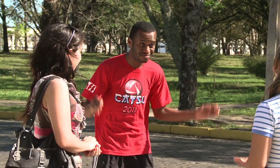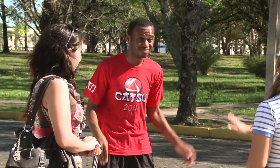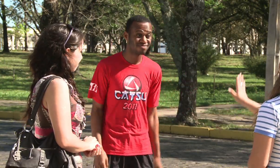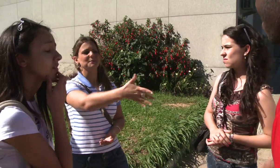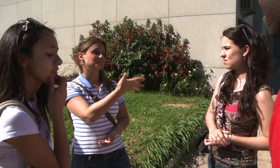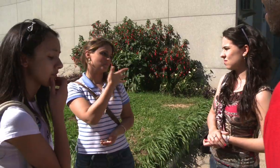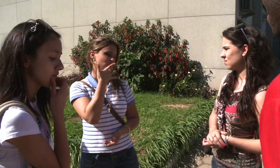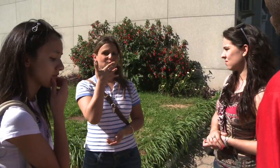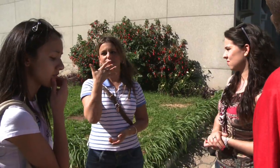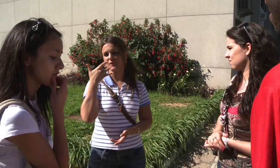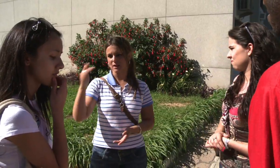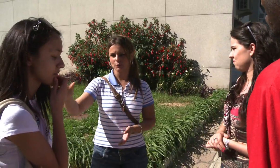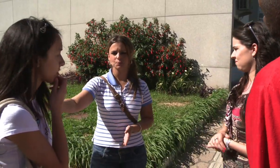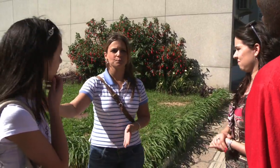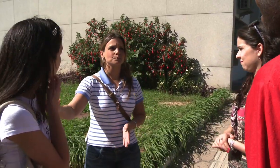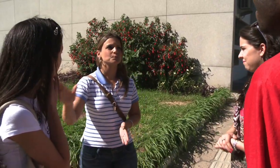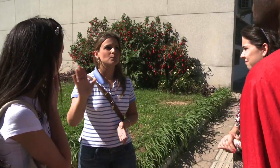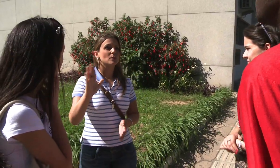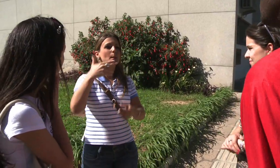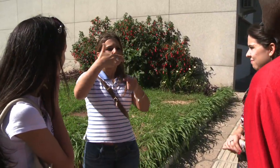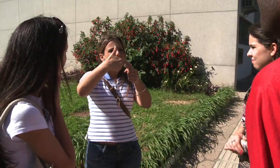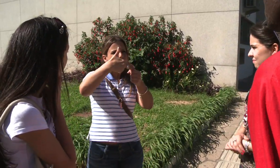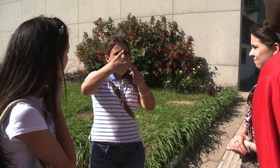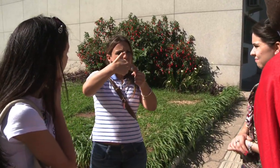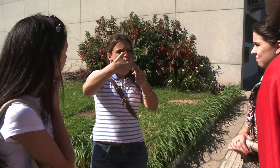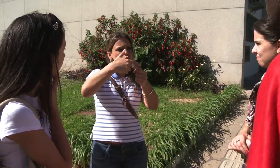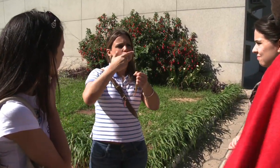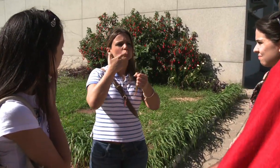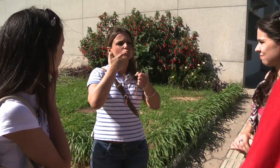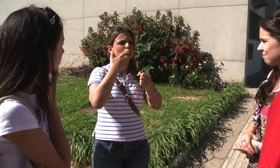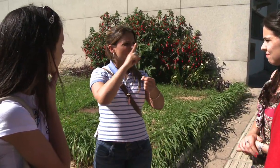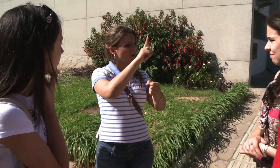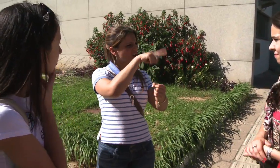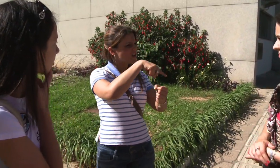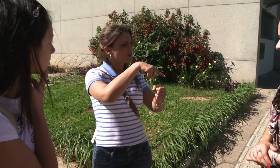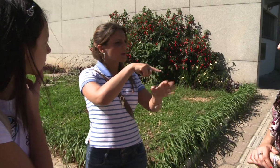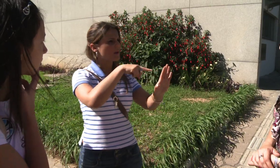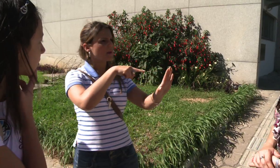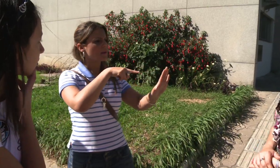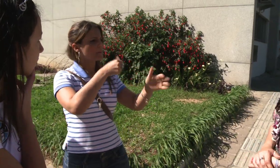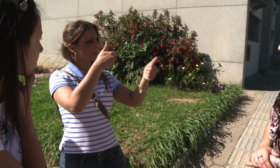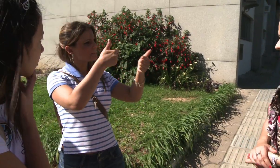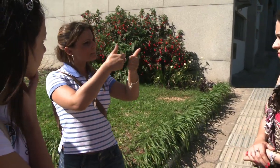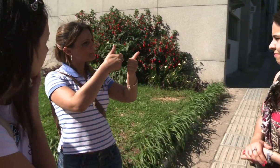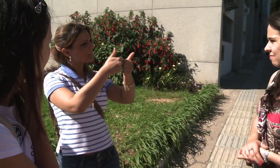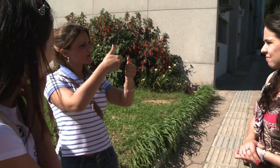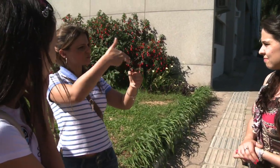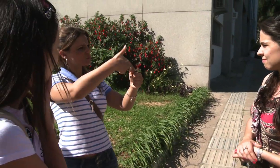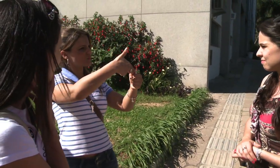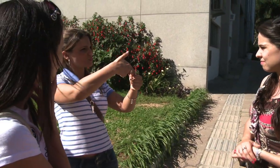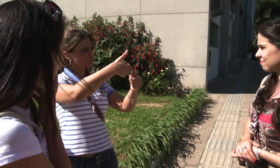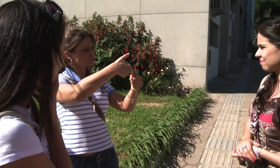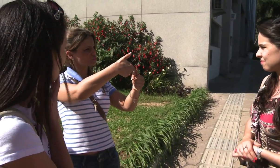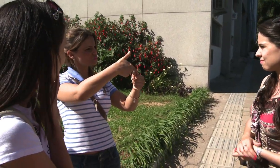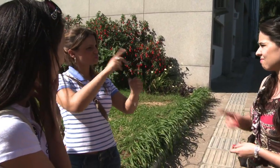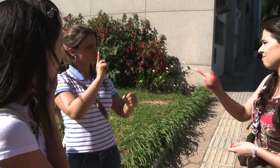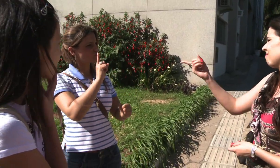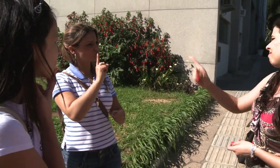É fácil. Sabe o posto de gasolina? Peraí, deixa eu ver. É perto do posto de